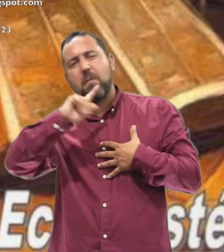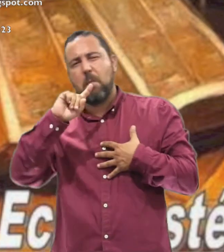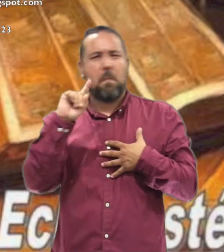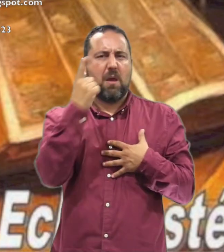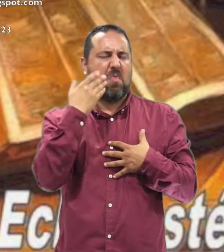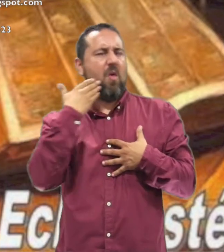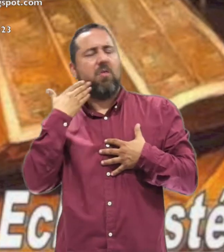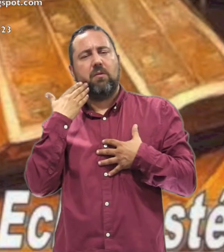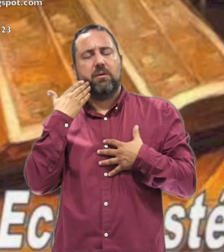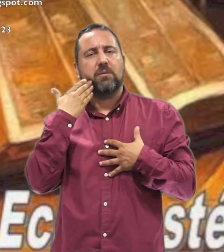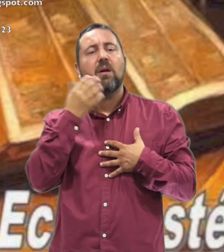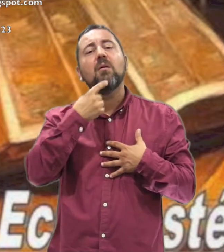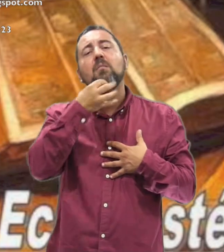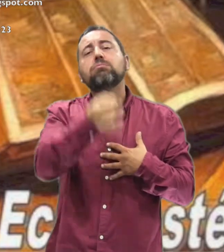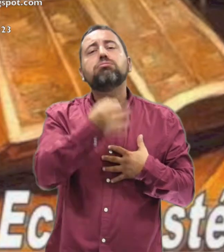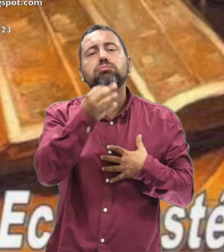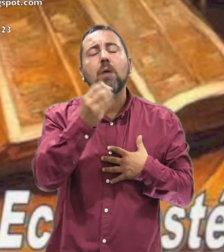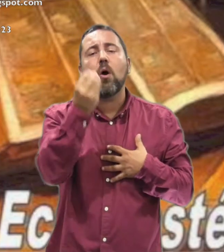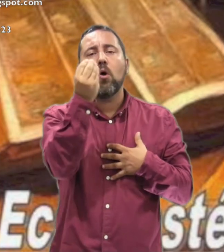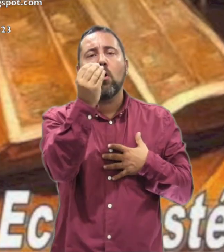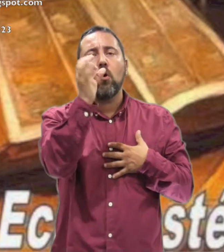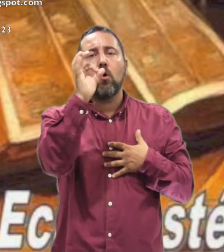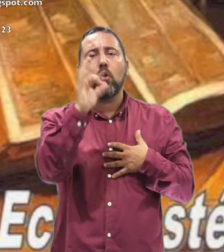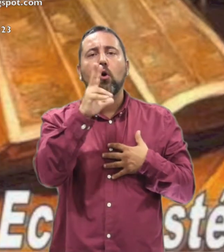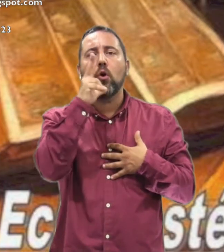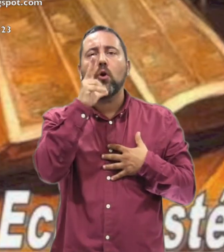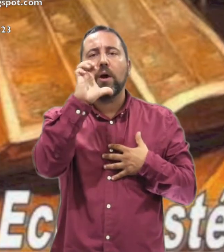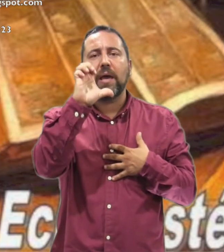Vanidad de vanidades Dice Kohelet